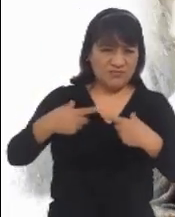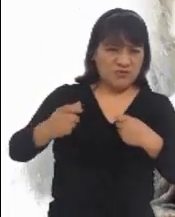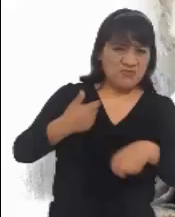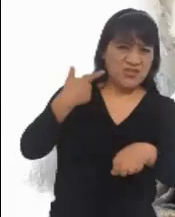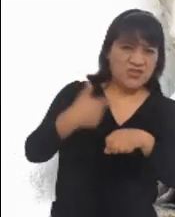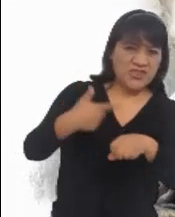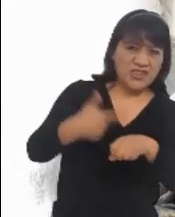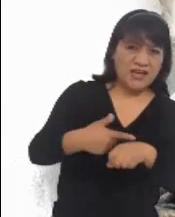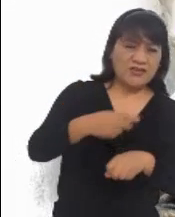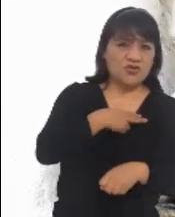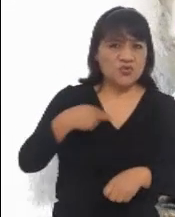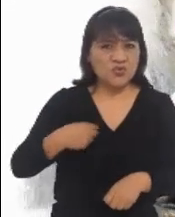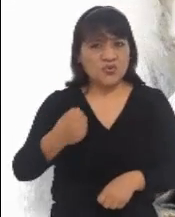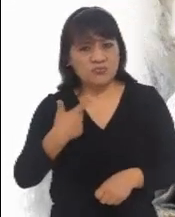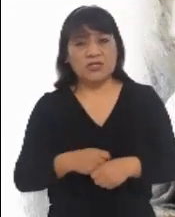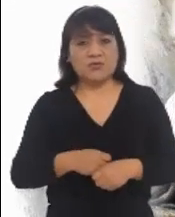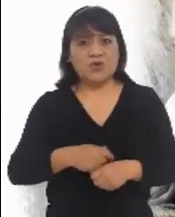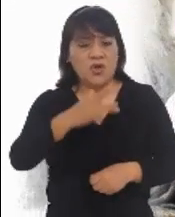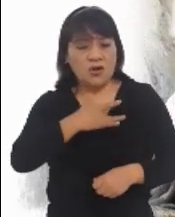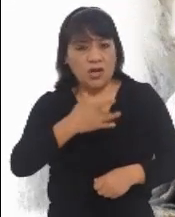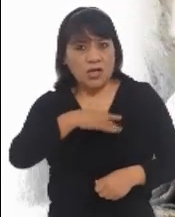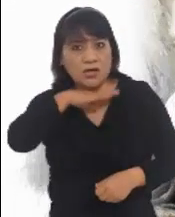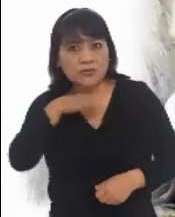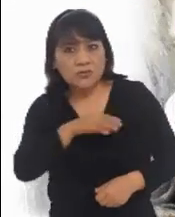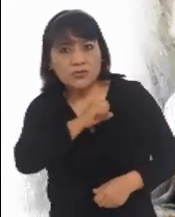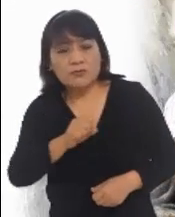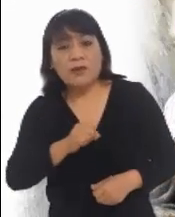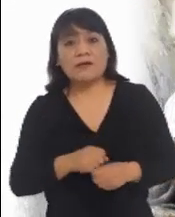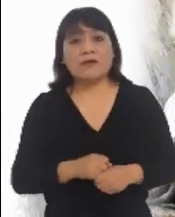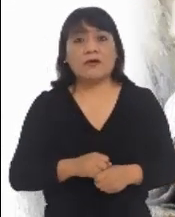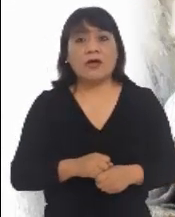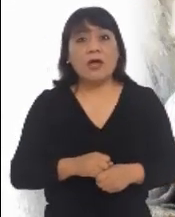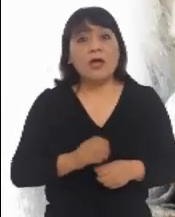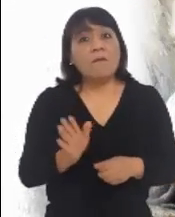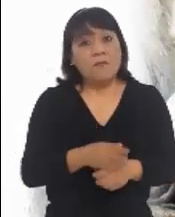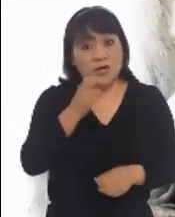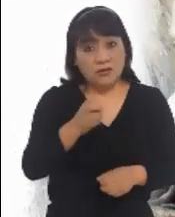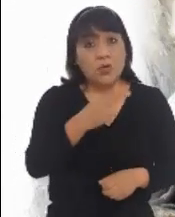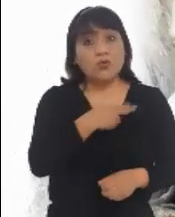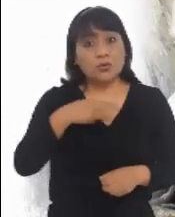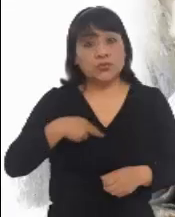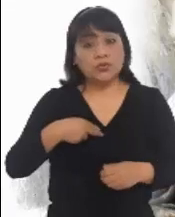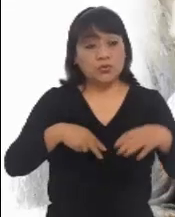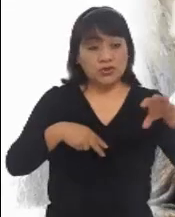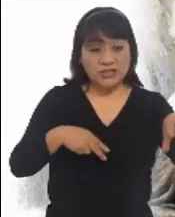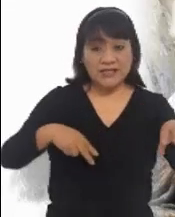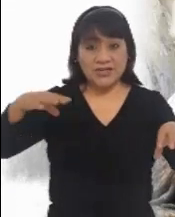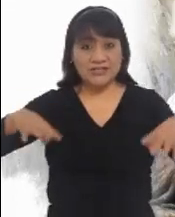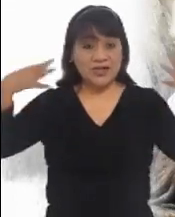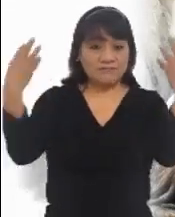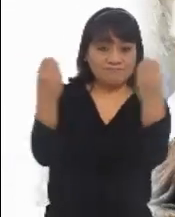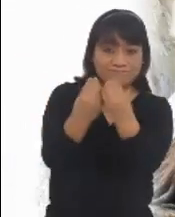hace daño y pudre el corazón. La mejor forma de convivir con los enemigos